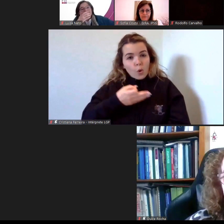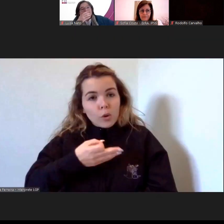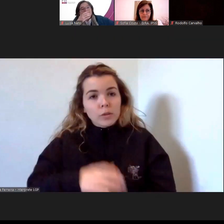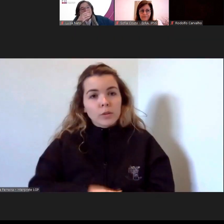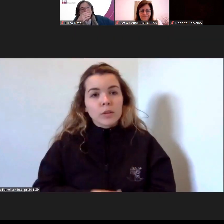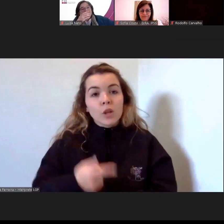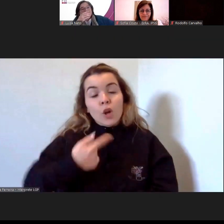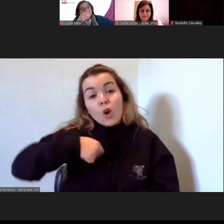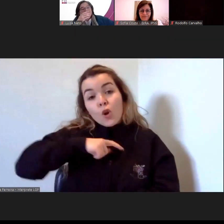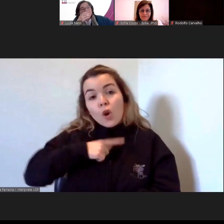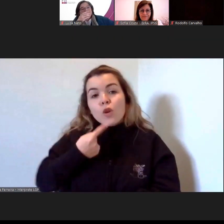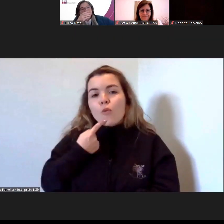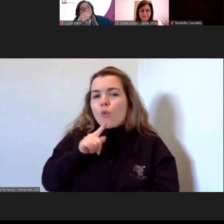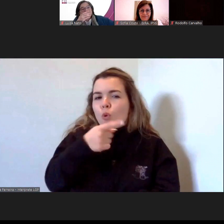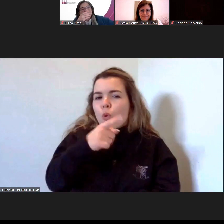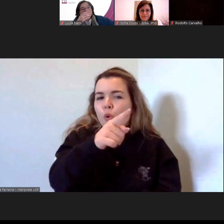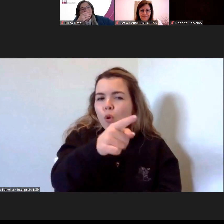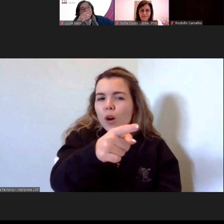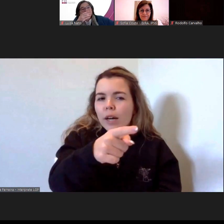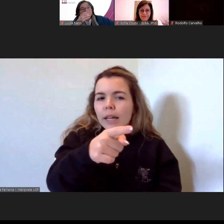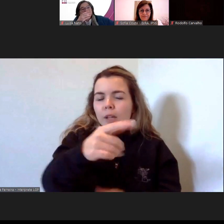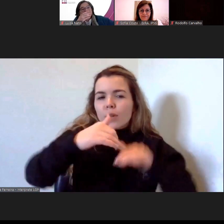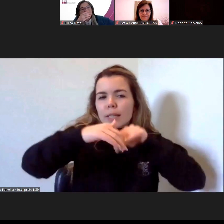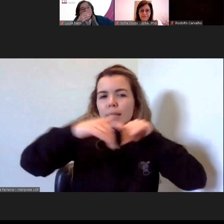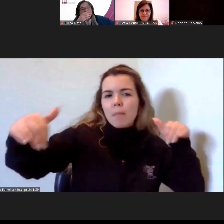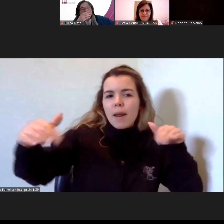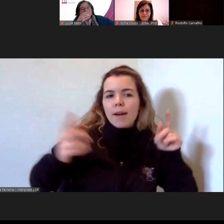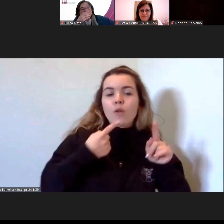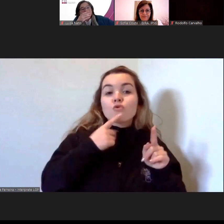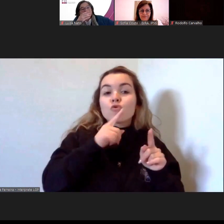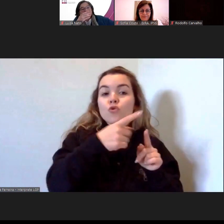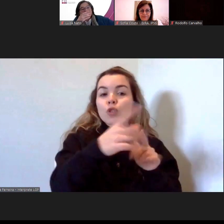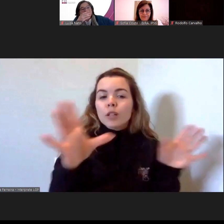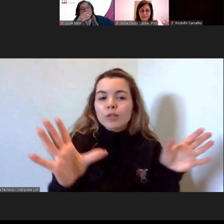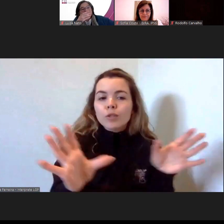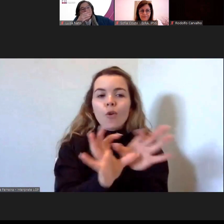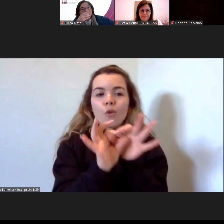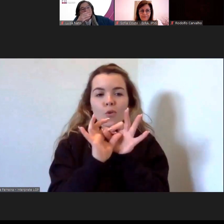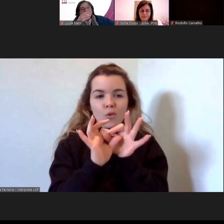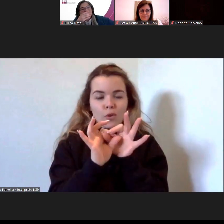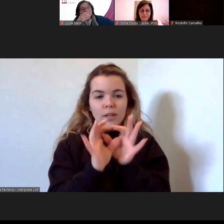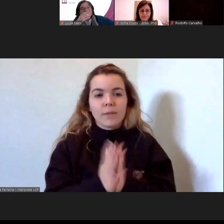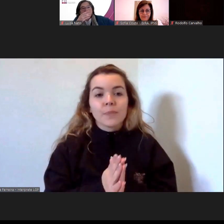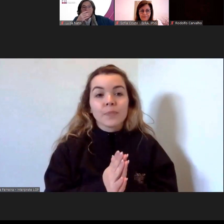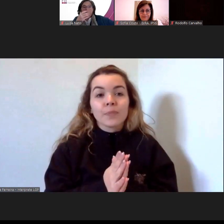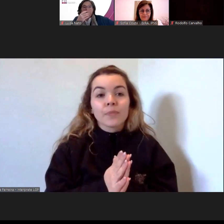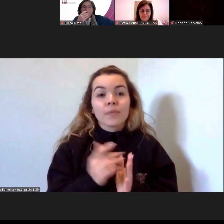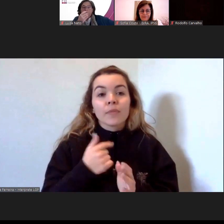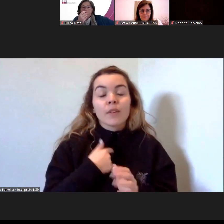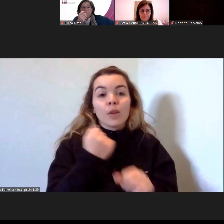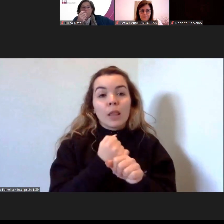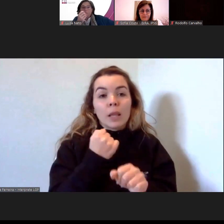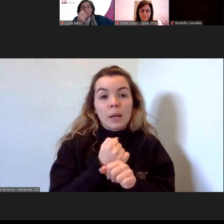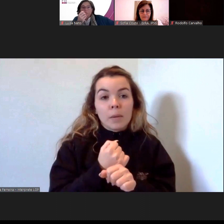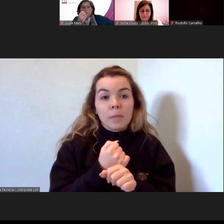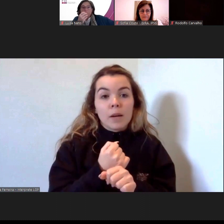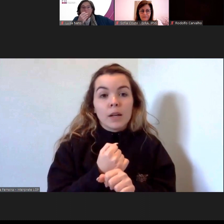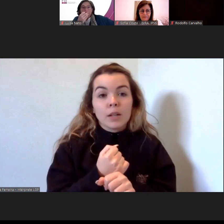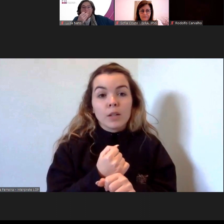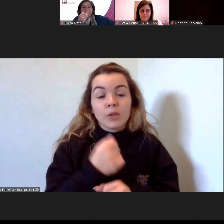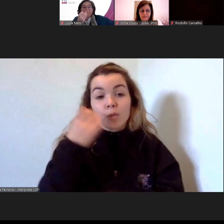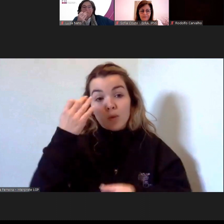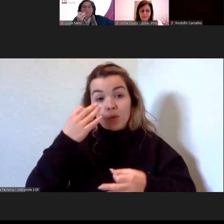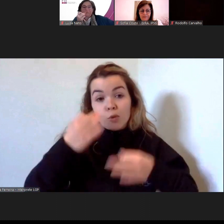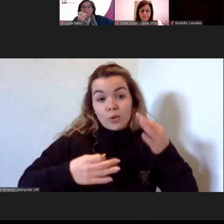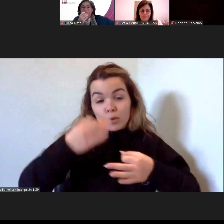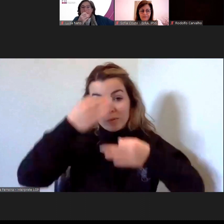separar-nos mas não é é um rio a unir-nos eu trabalho na Autoridade Tributária do Aneira e trabalhei durante oito anos num serviço de finanças no